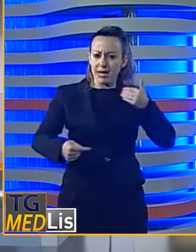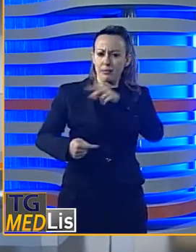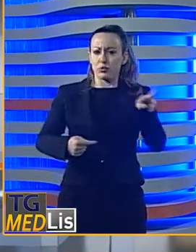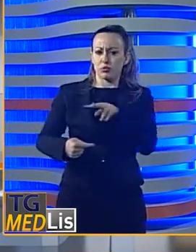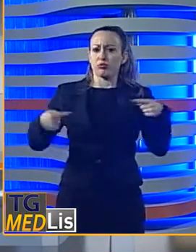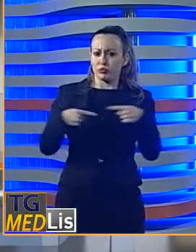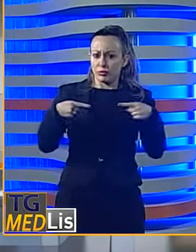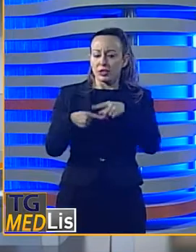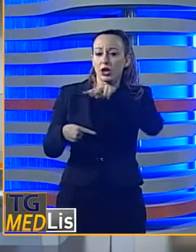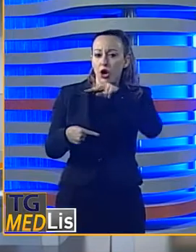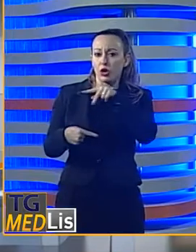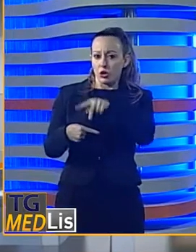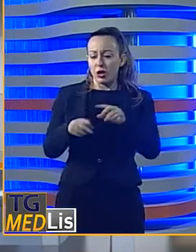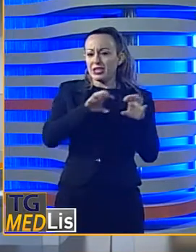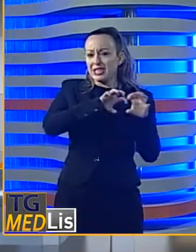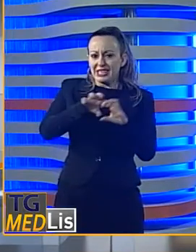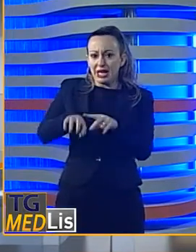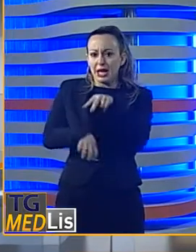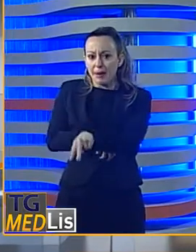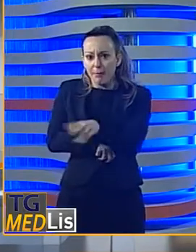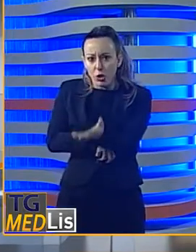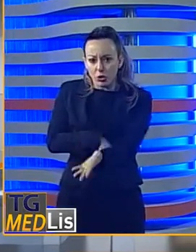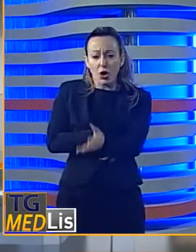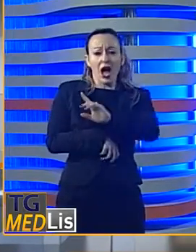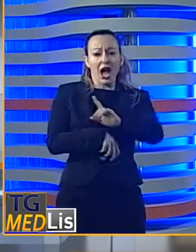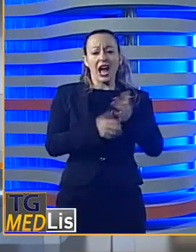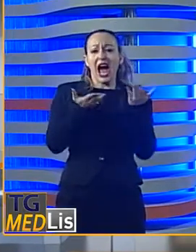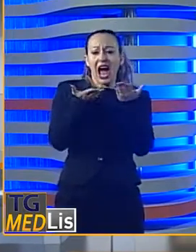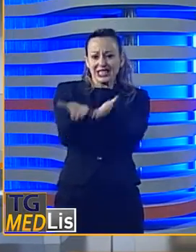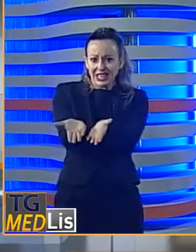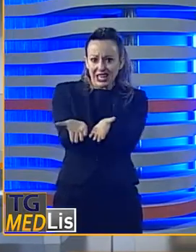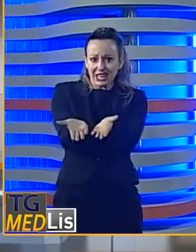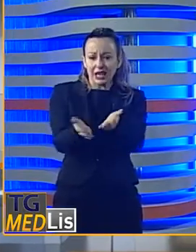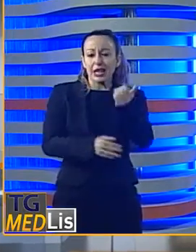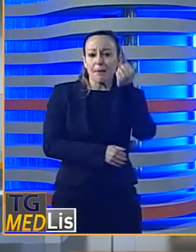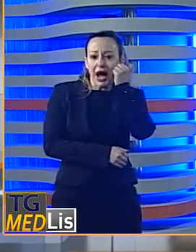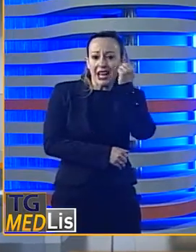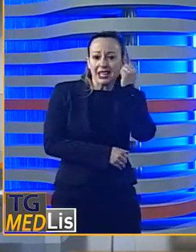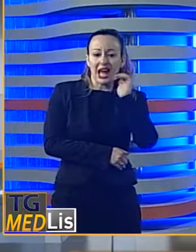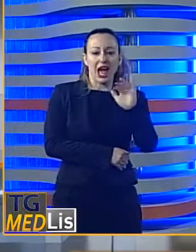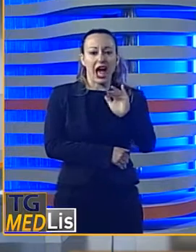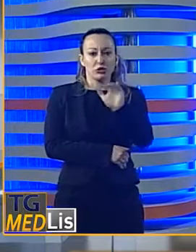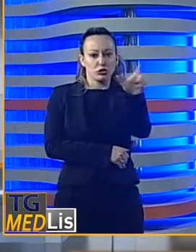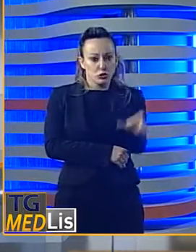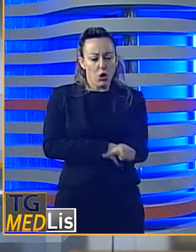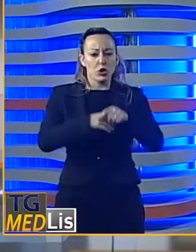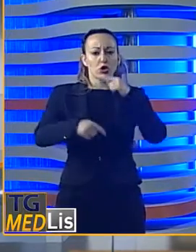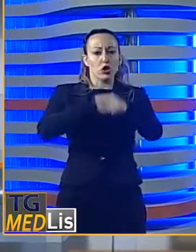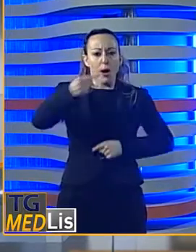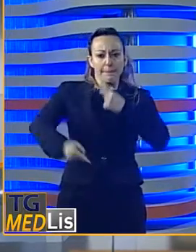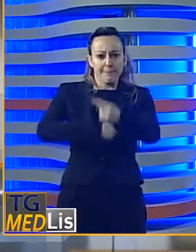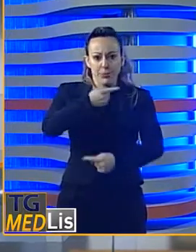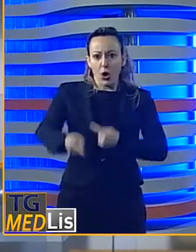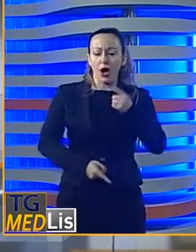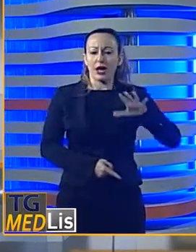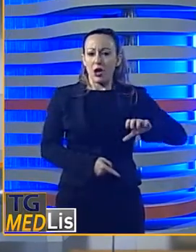madre del ragazzo che avrebbe tentato inutilmente di sedare la lite. Dopo aver recuperato l'arma